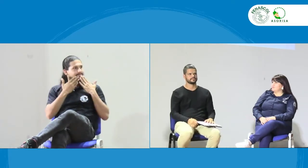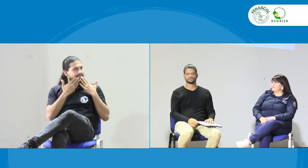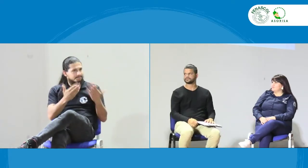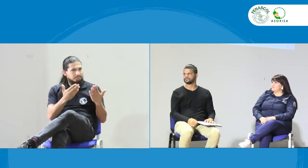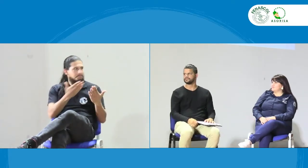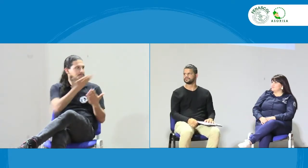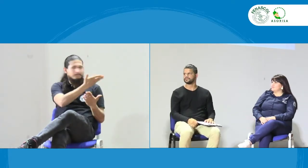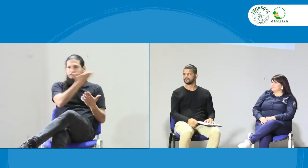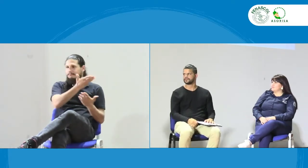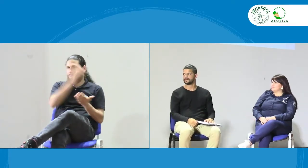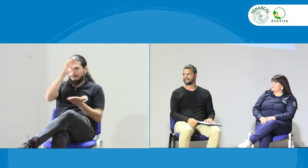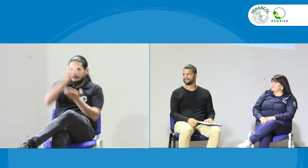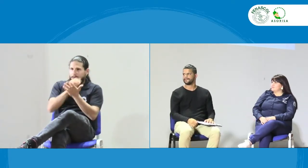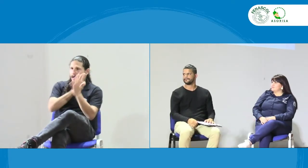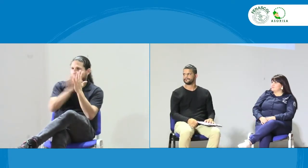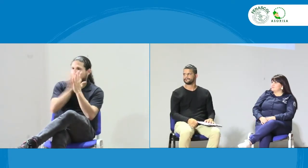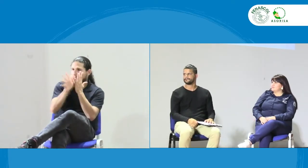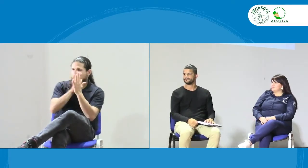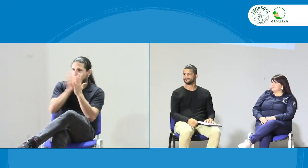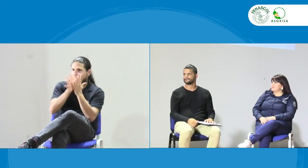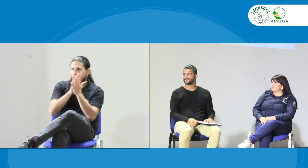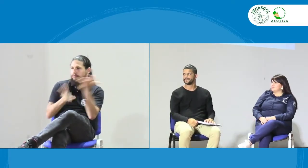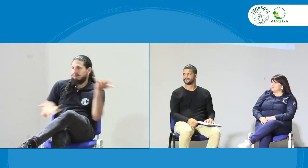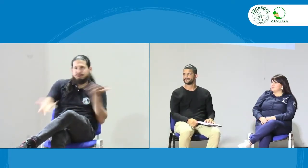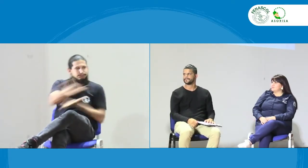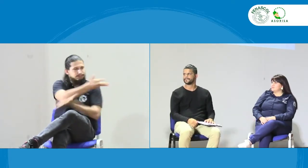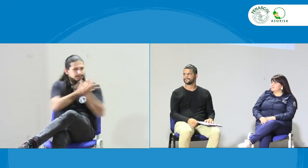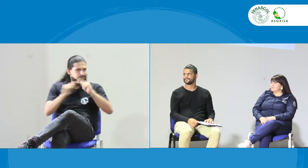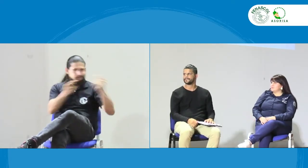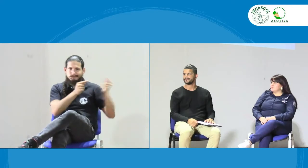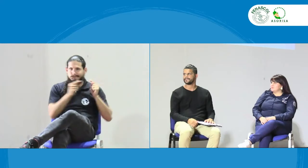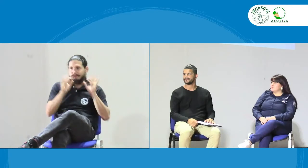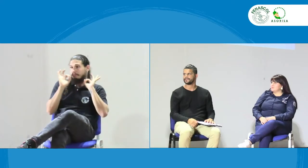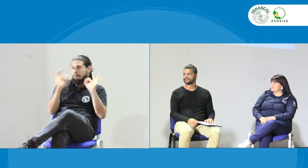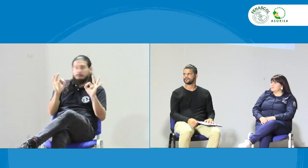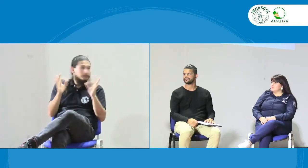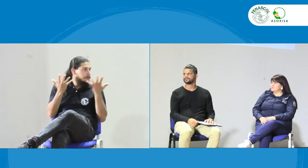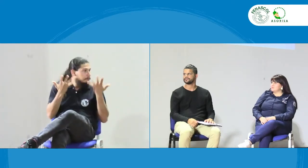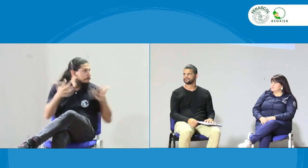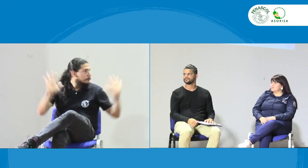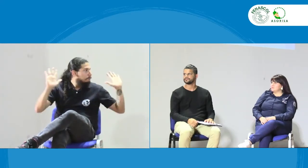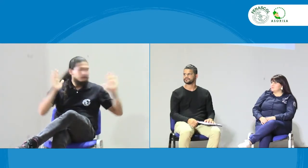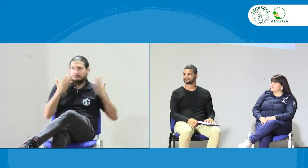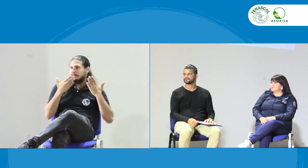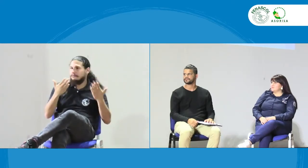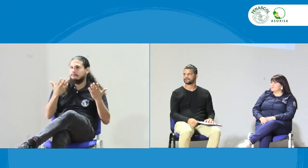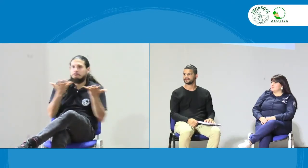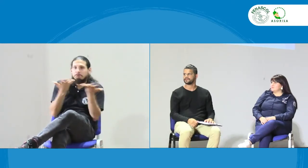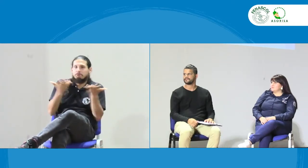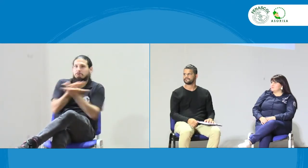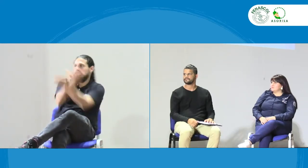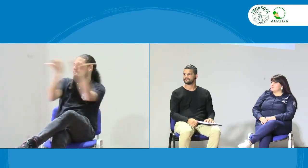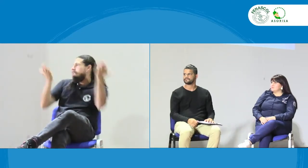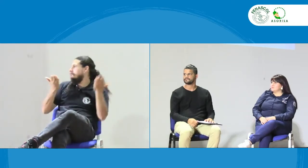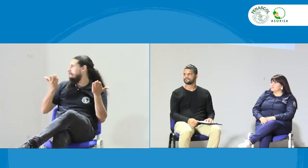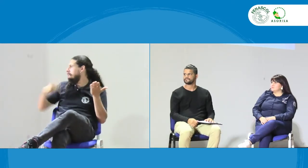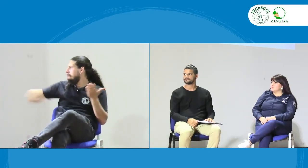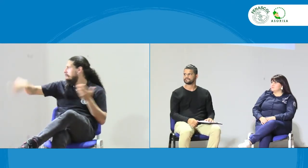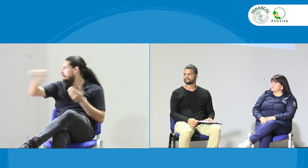trabajando en este tema. Perfecto. Muchísimas gracias a ustedes dos por compartir sus